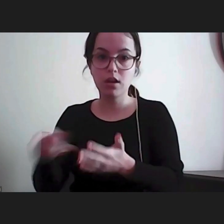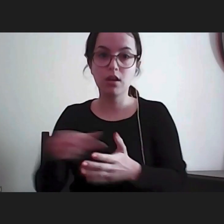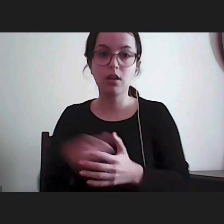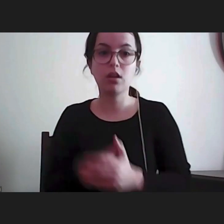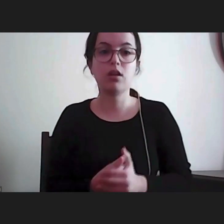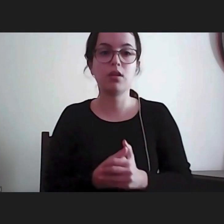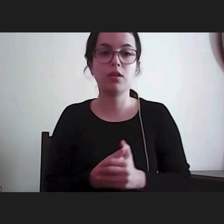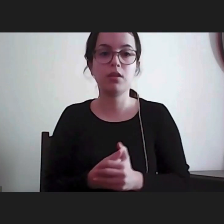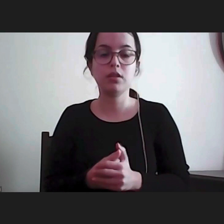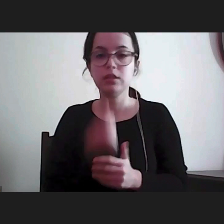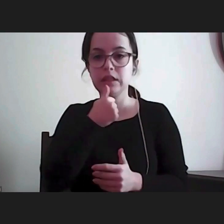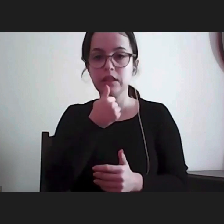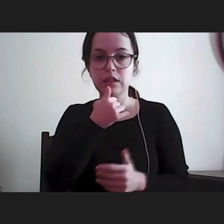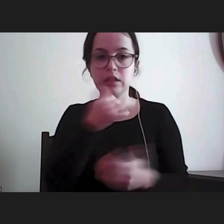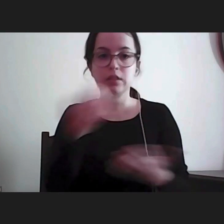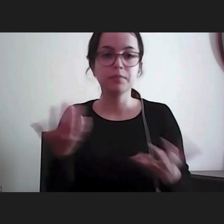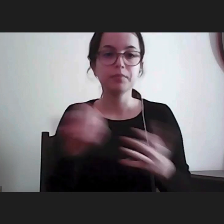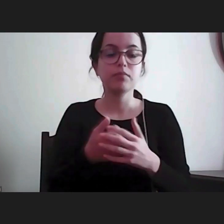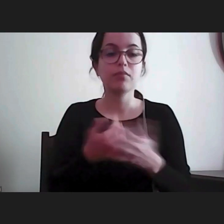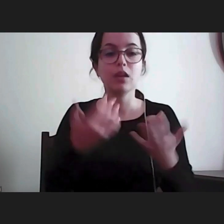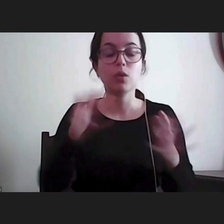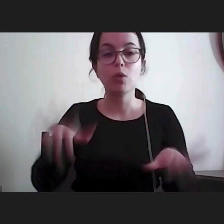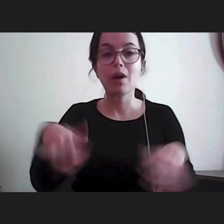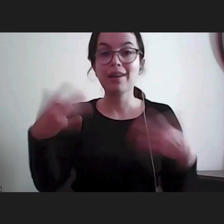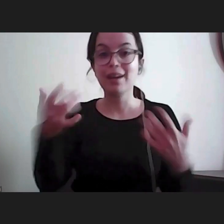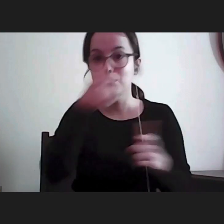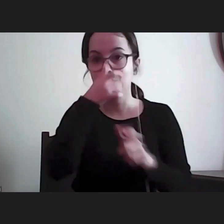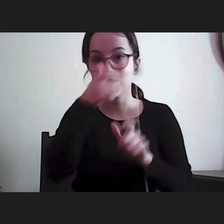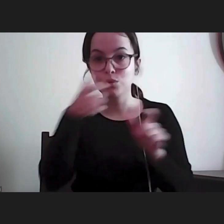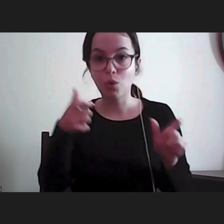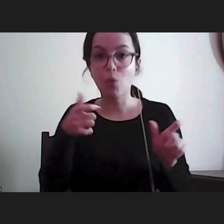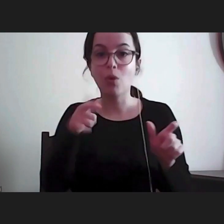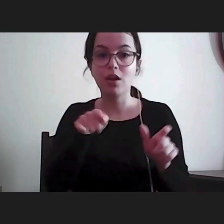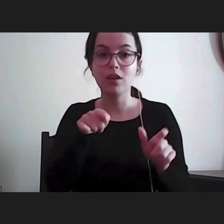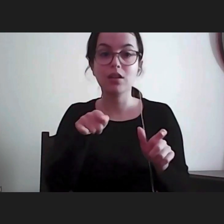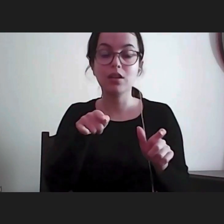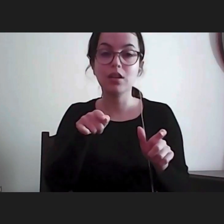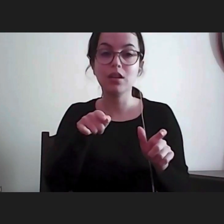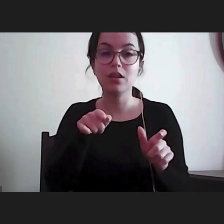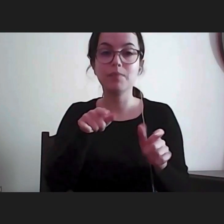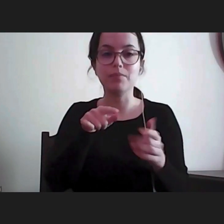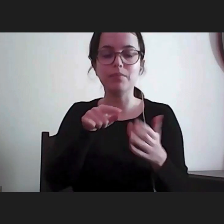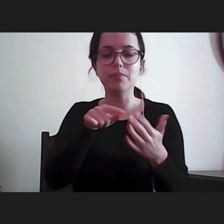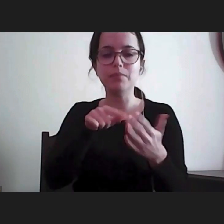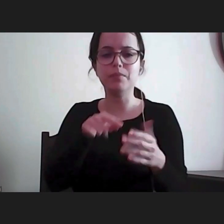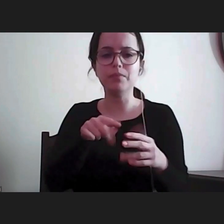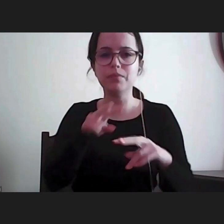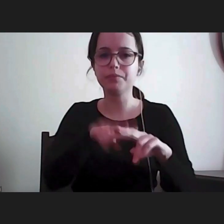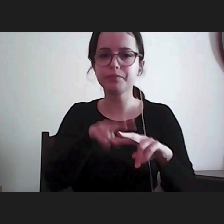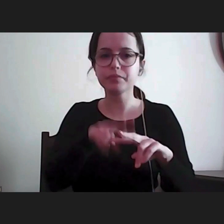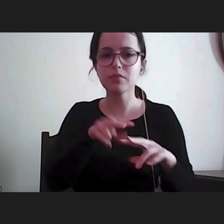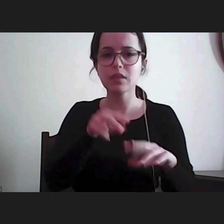espaço em que se possa estar privado da liberdade, os Centros de Instalação Temporária, por exemplo,